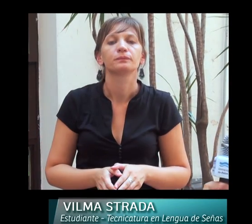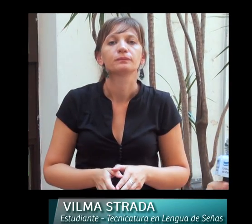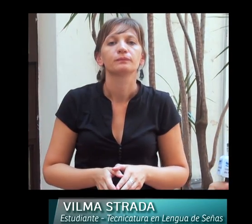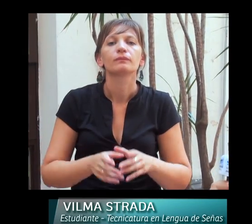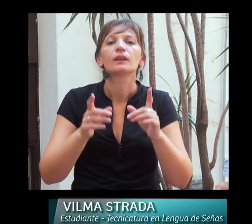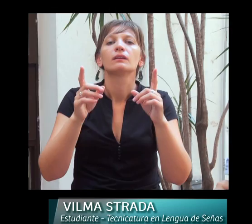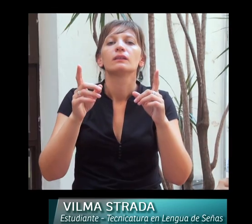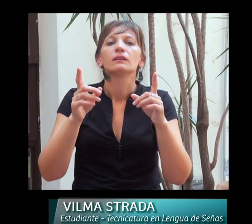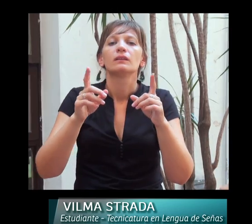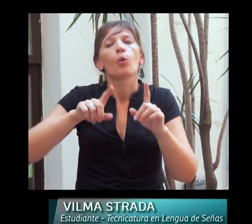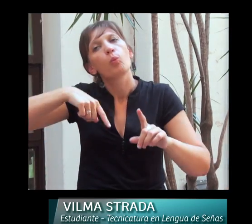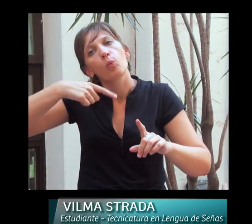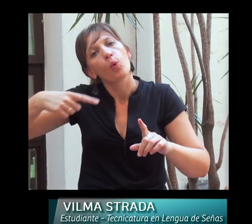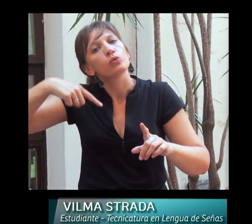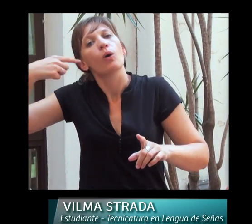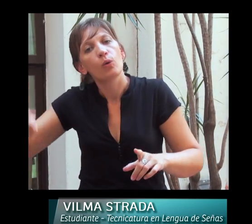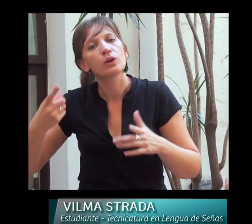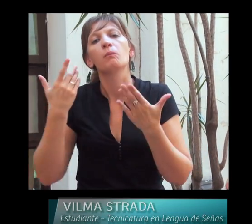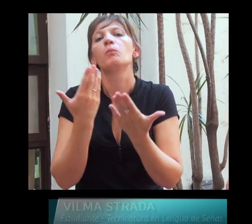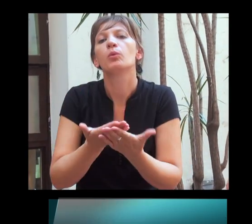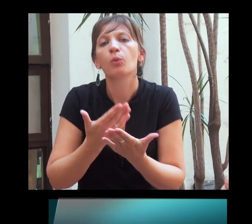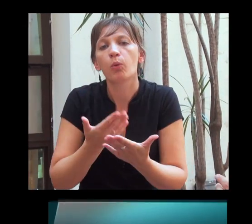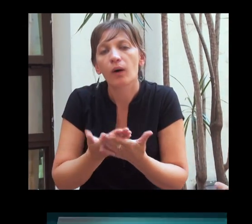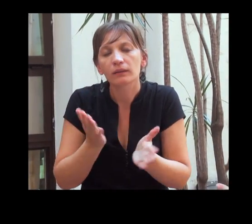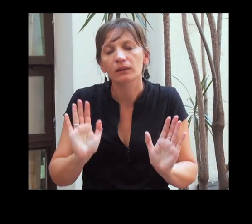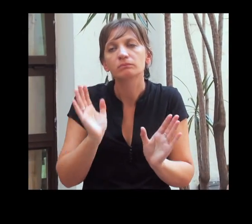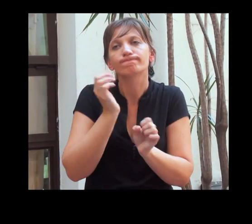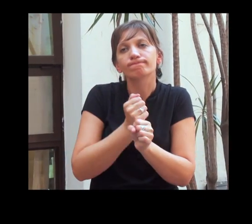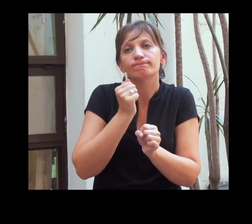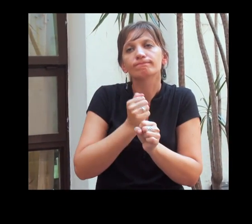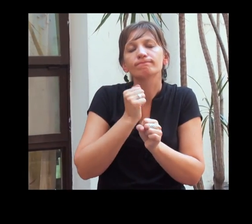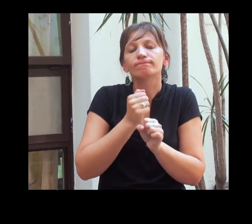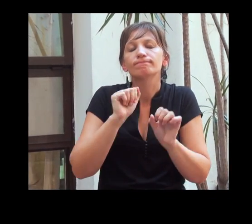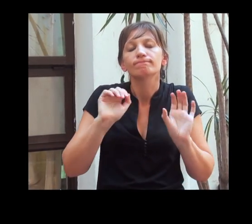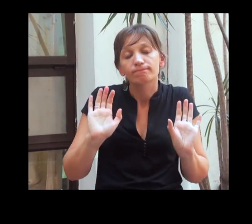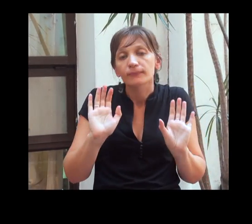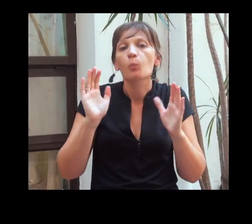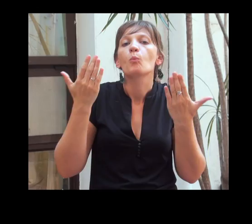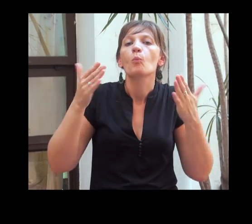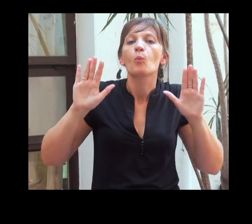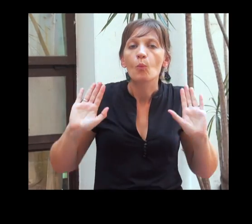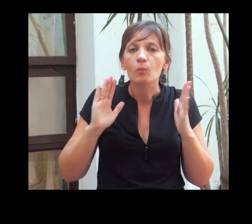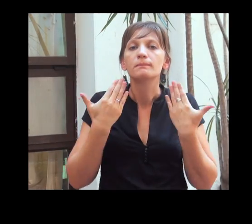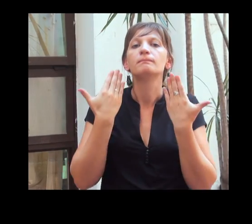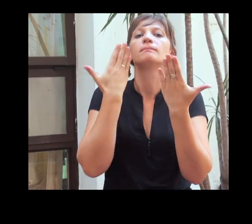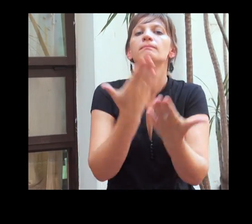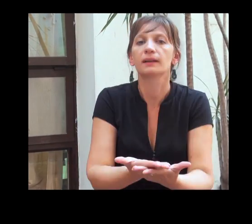Y por otro lado está la propuesta que nosotros estamos trabajando en la posibilidad de presentar una